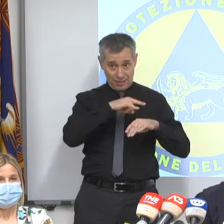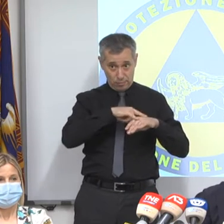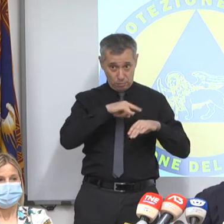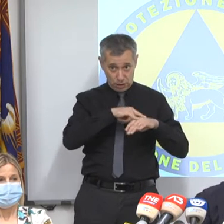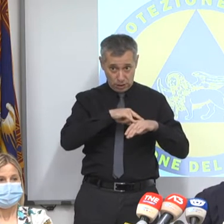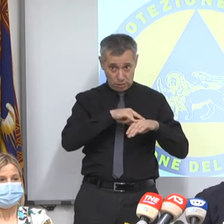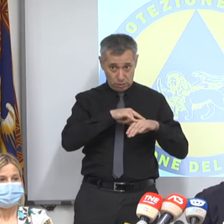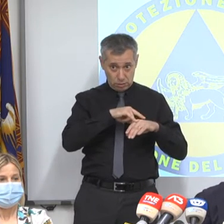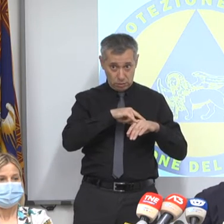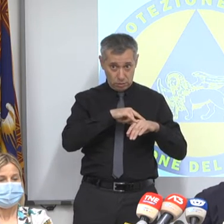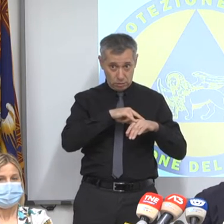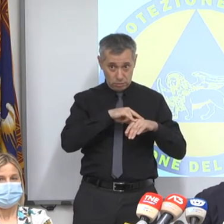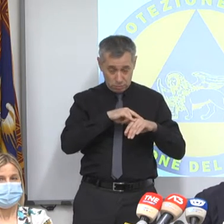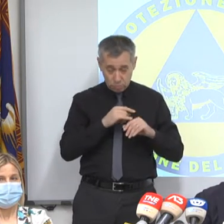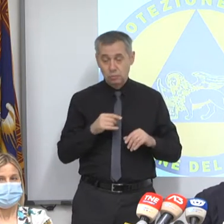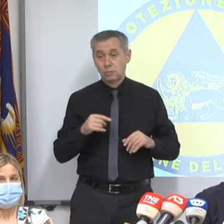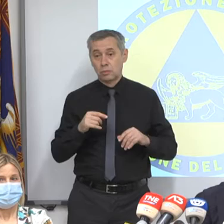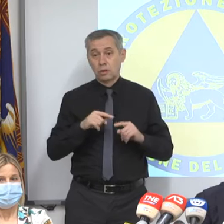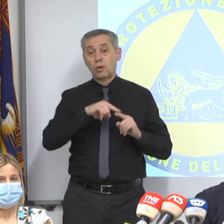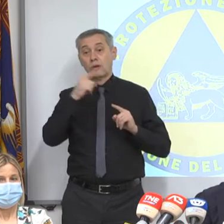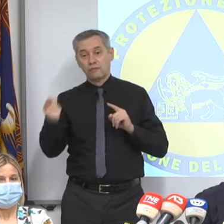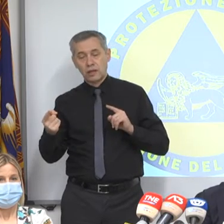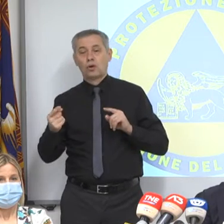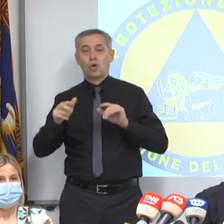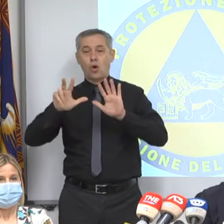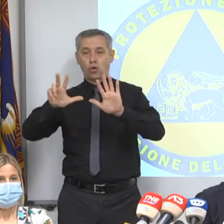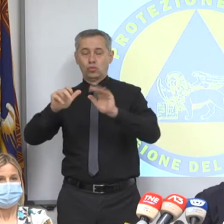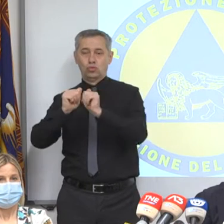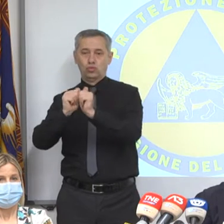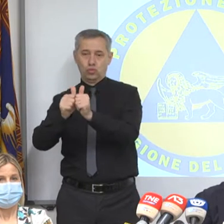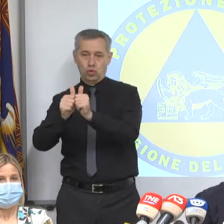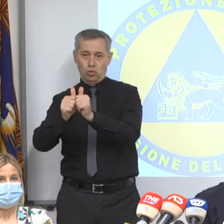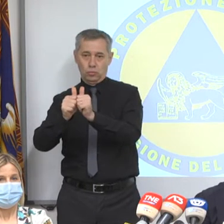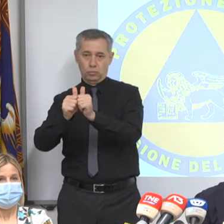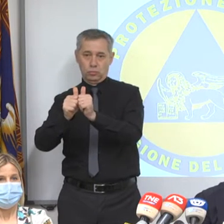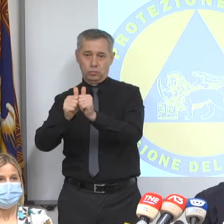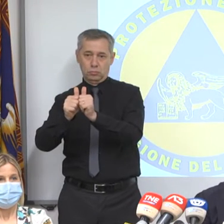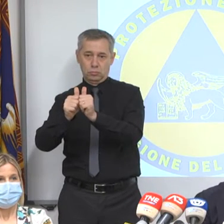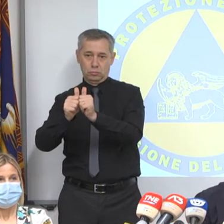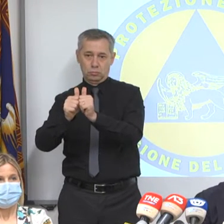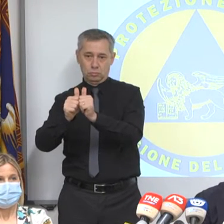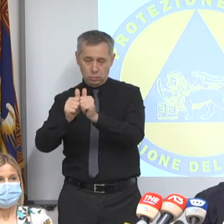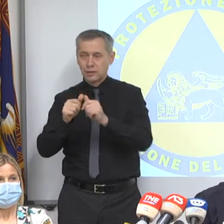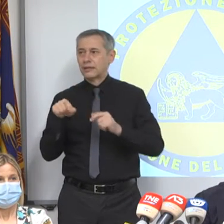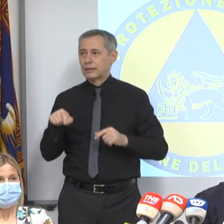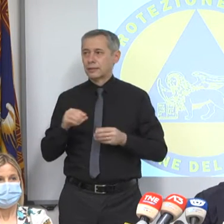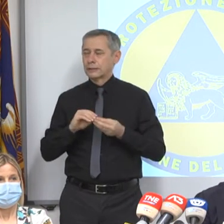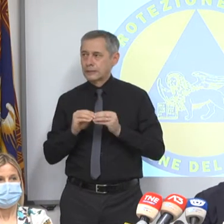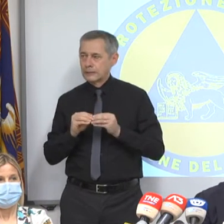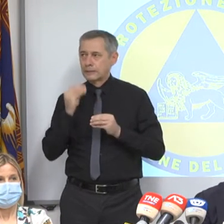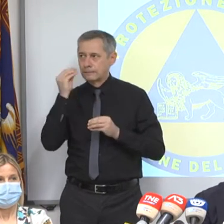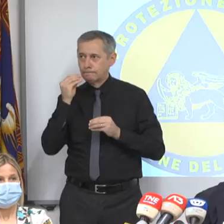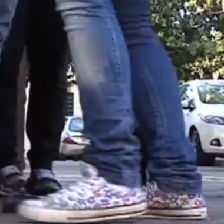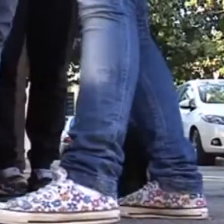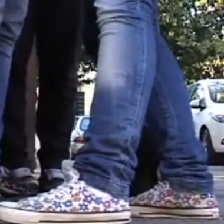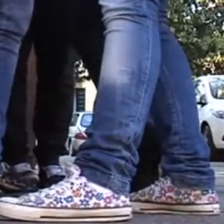le scuole finiscono l'8 giugno, noi abbiamo tentato di lavorare per i 20 ma oggettivamente non puoi mettere